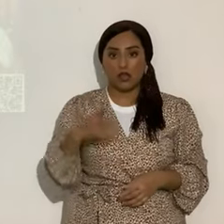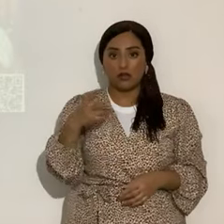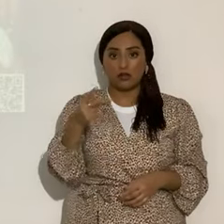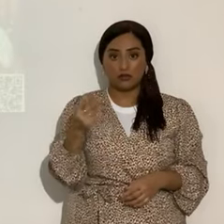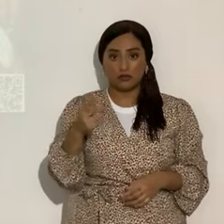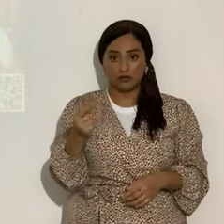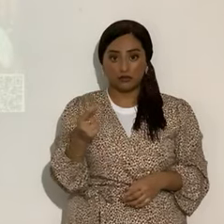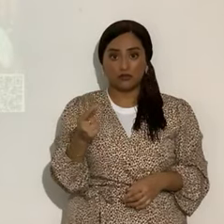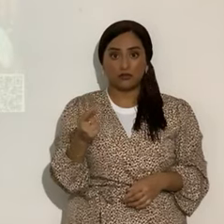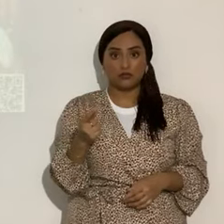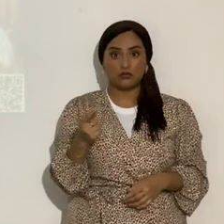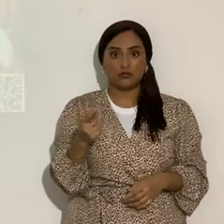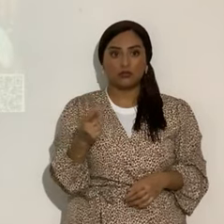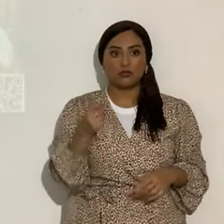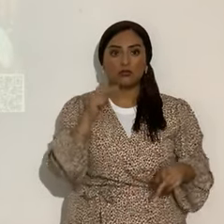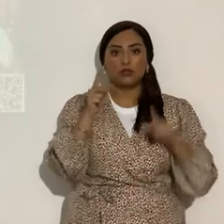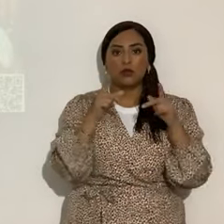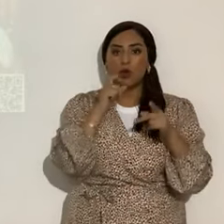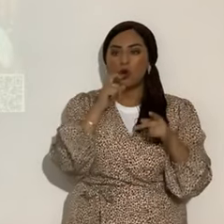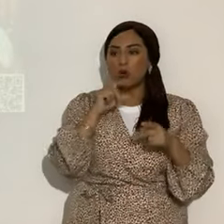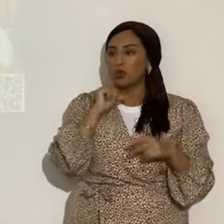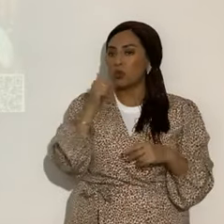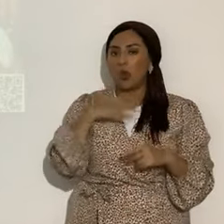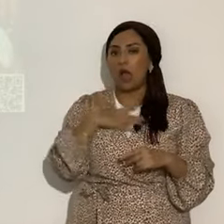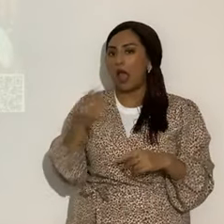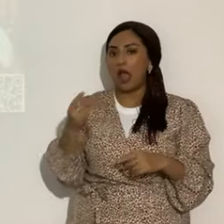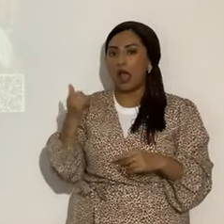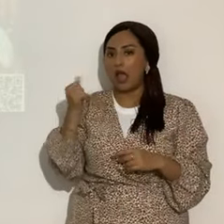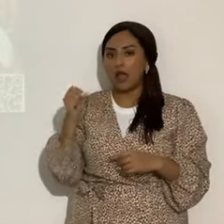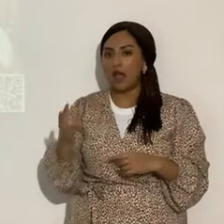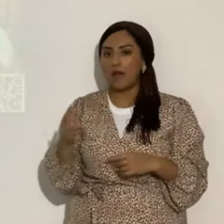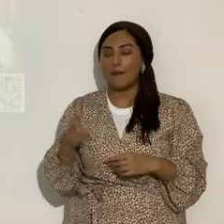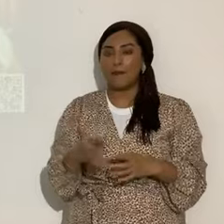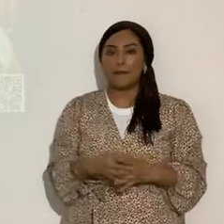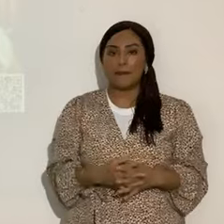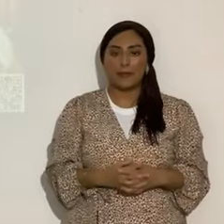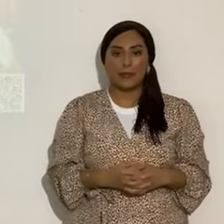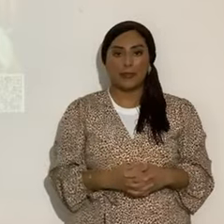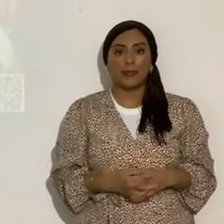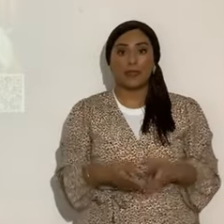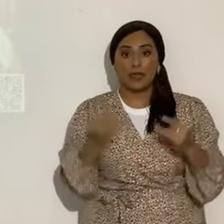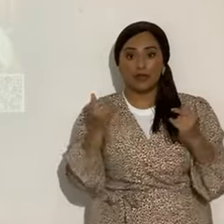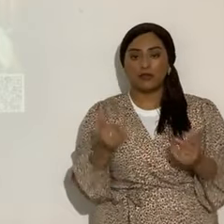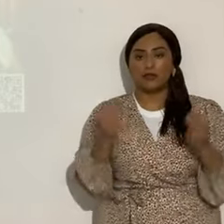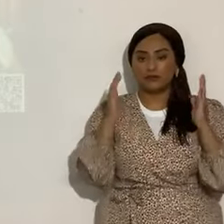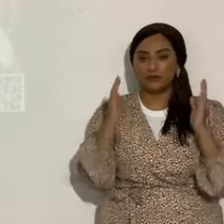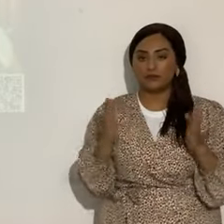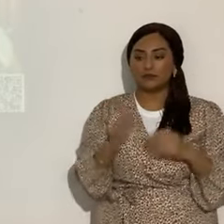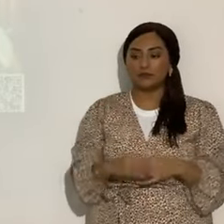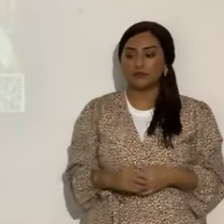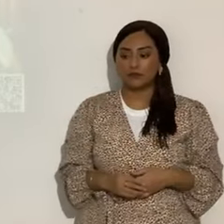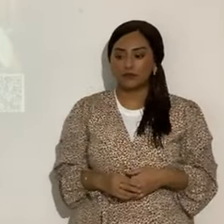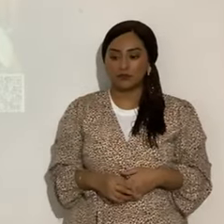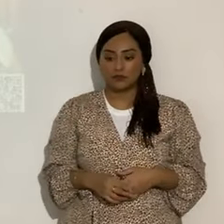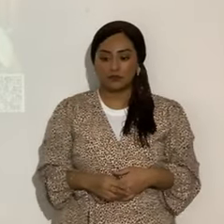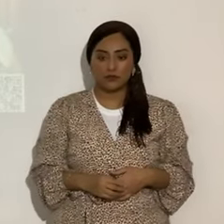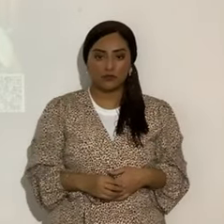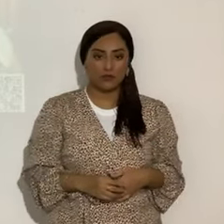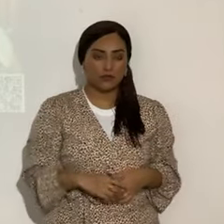son los que desprecian a Yahshua y su bendita Torah. Ahora, mucha atención. En agosto,